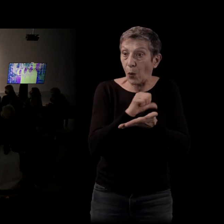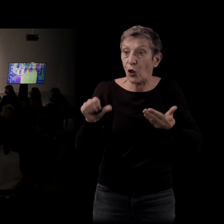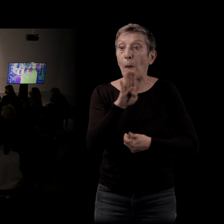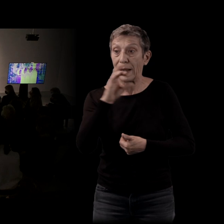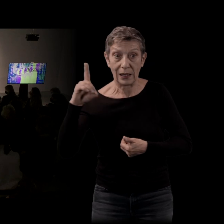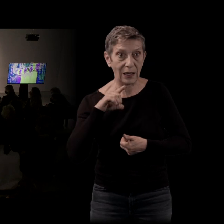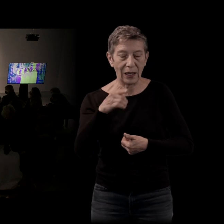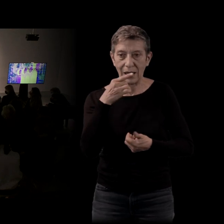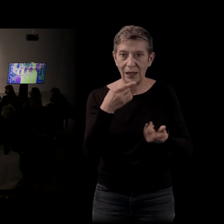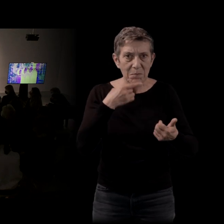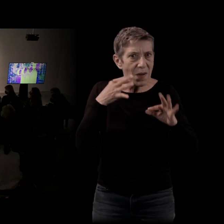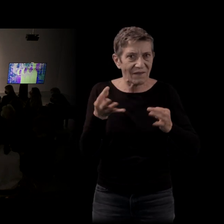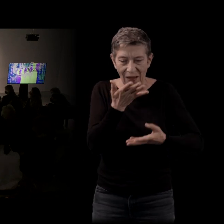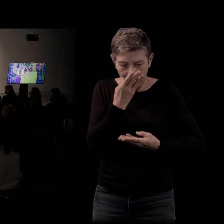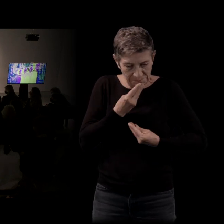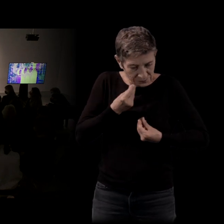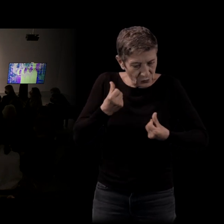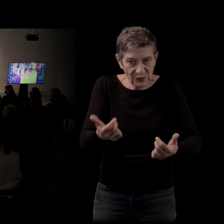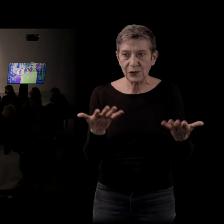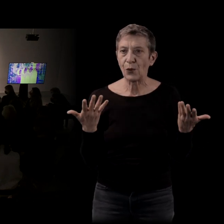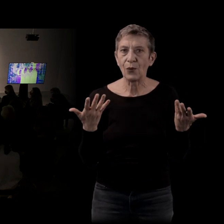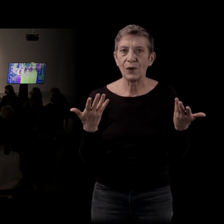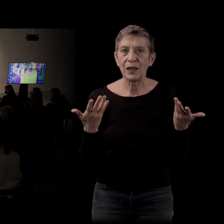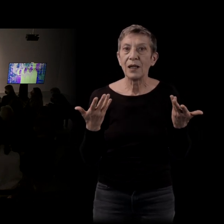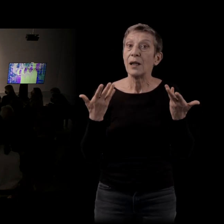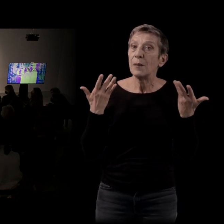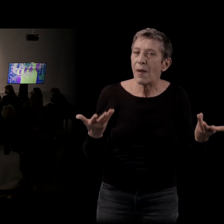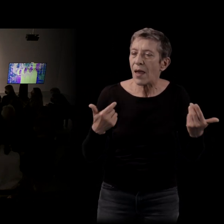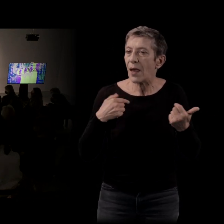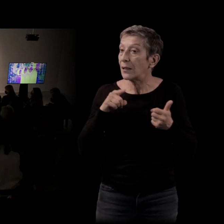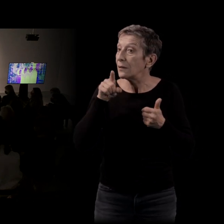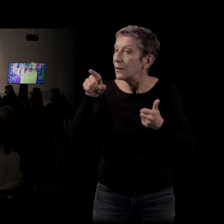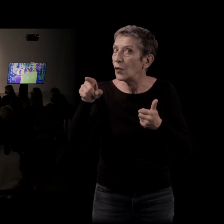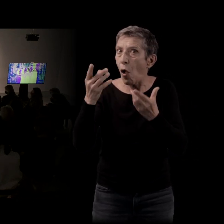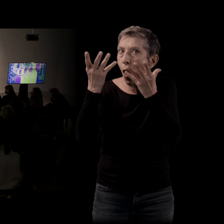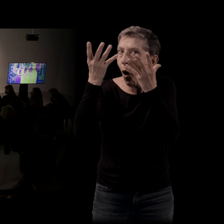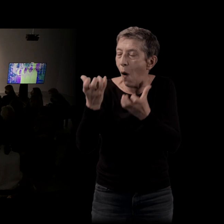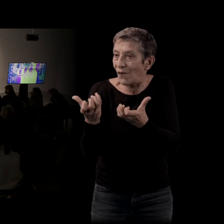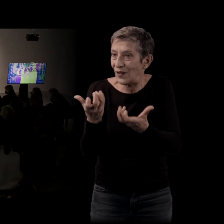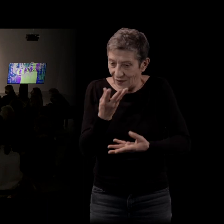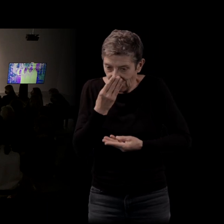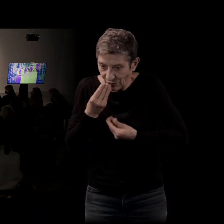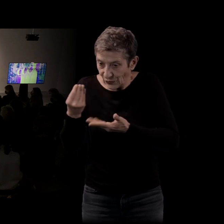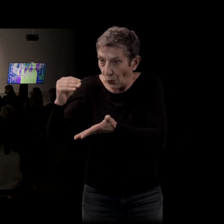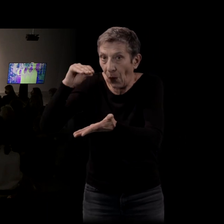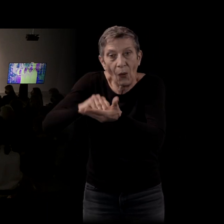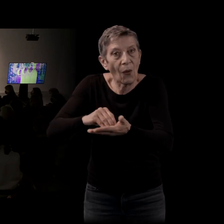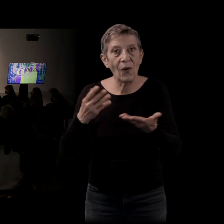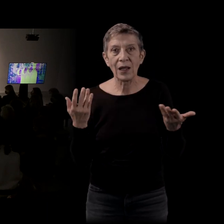sensibilité à ces sensations, cette envie de les retranscrire et les sensations que l'auteur lui-même pouvait éprouver en écrivant